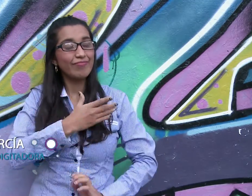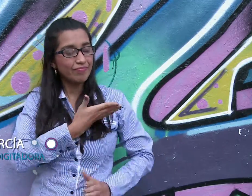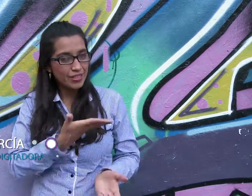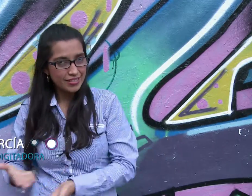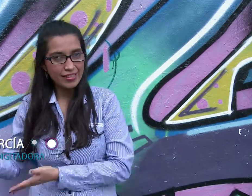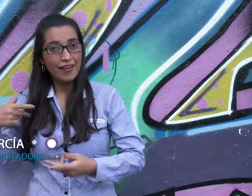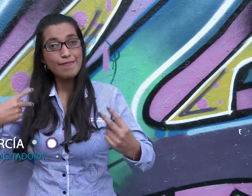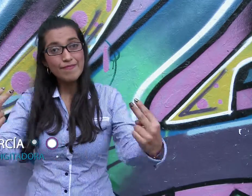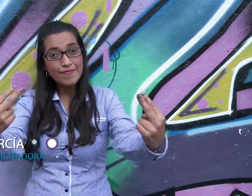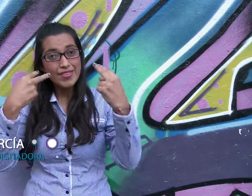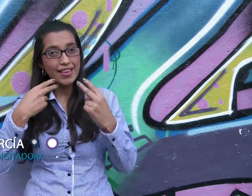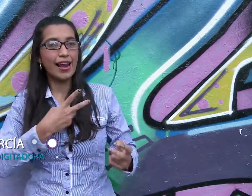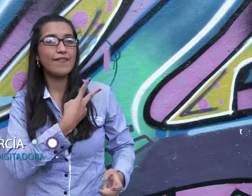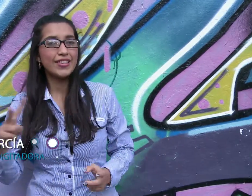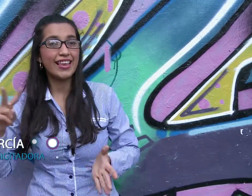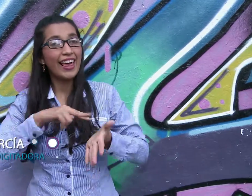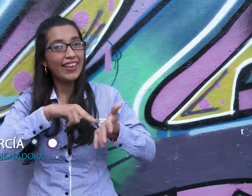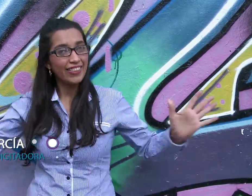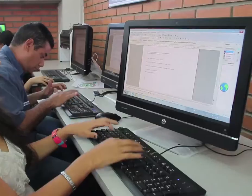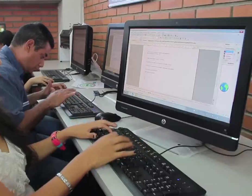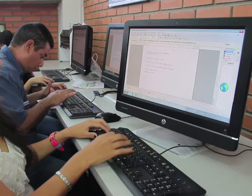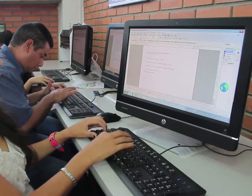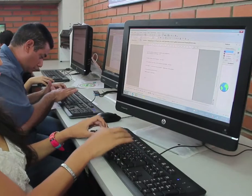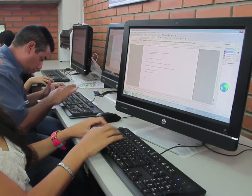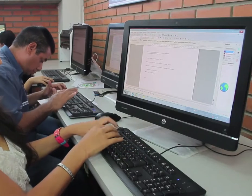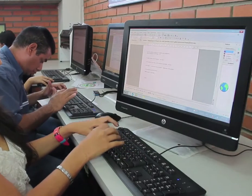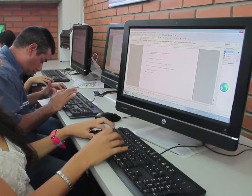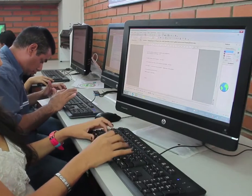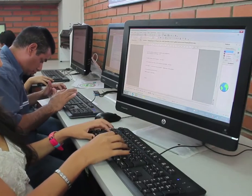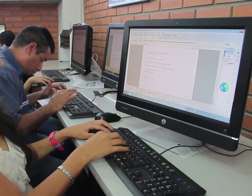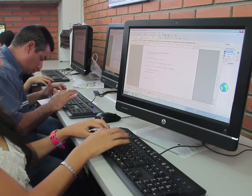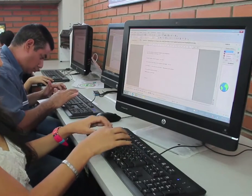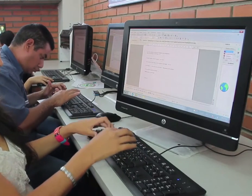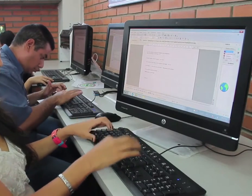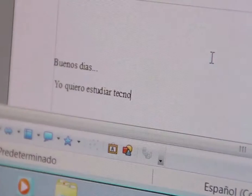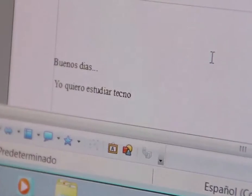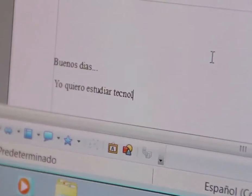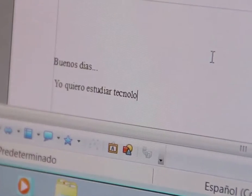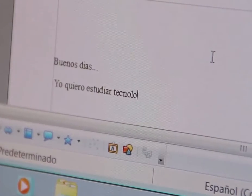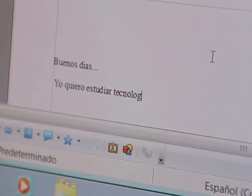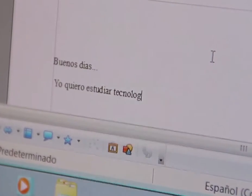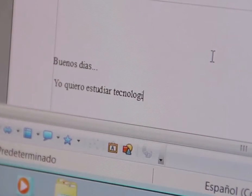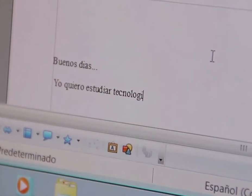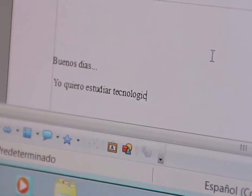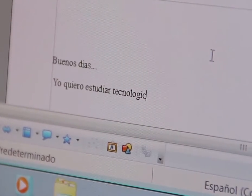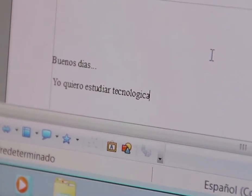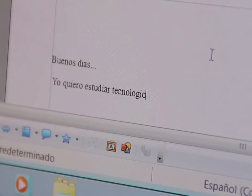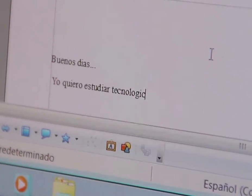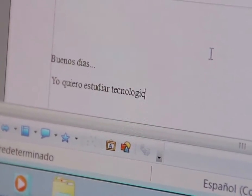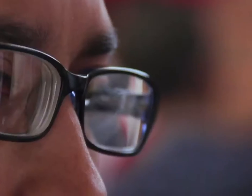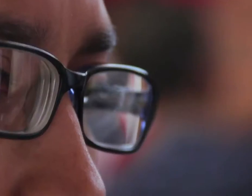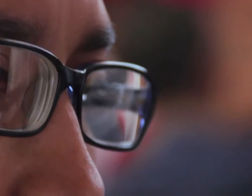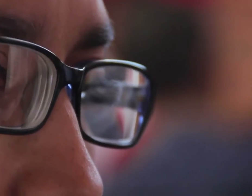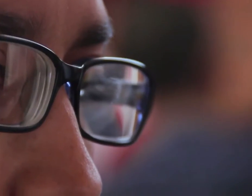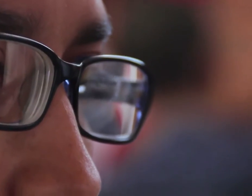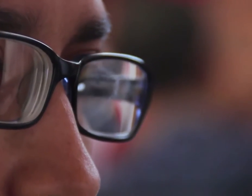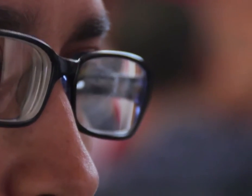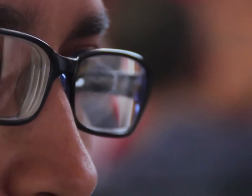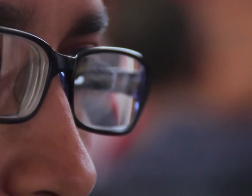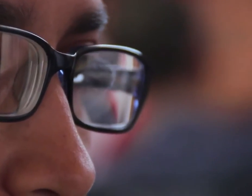historia aquí en Vive Digital. Ahora la tecnología está más cerca en mis manos. Me siento más cerca de